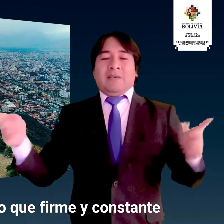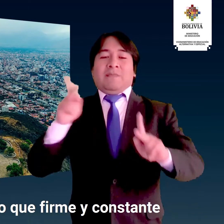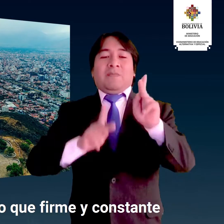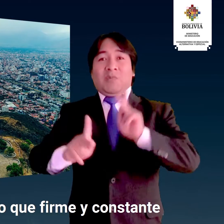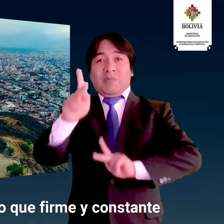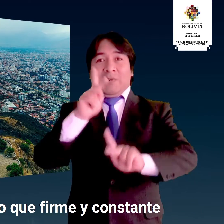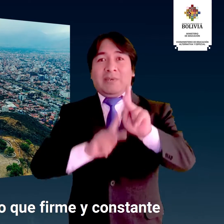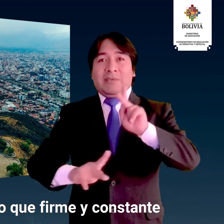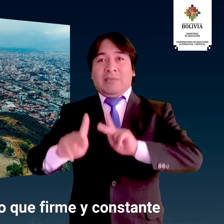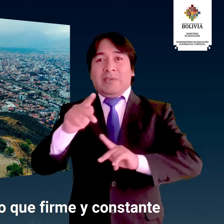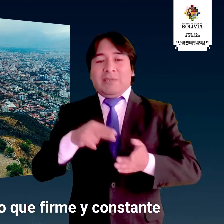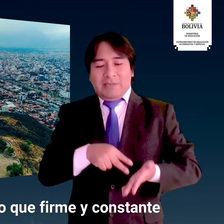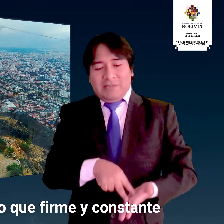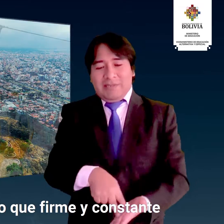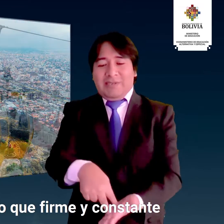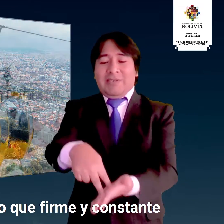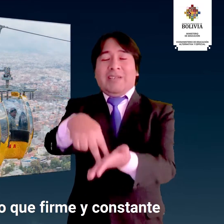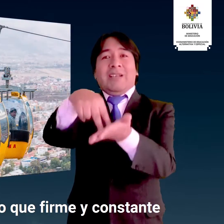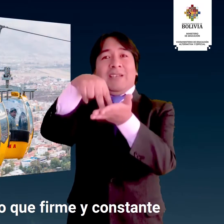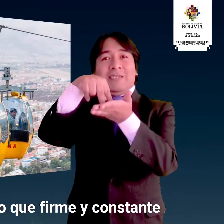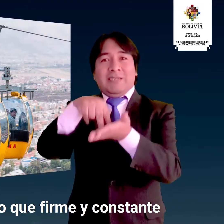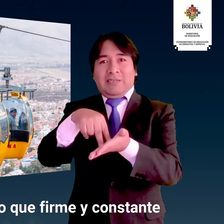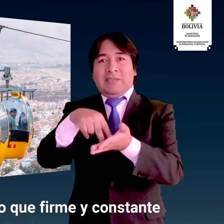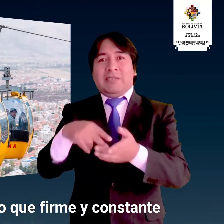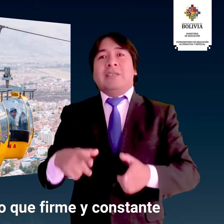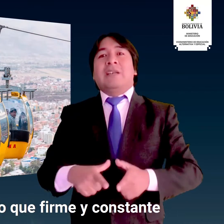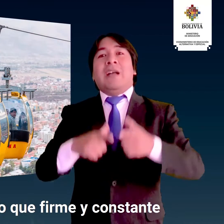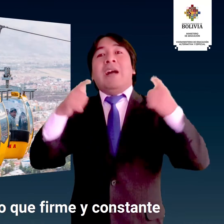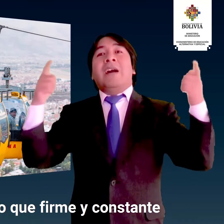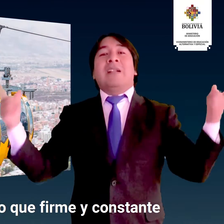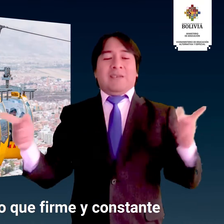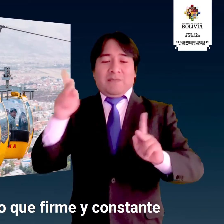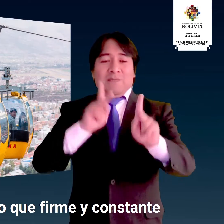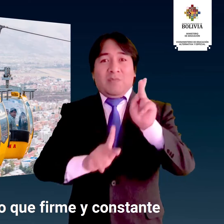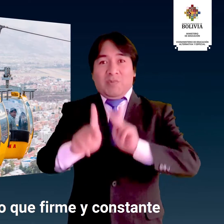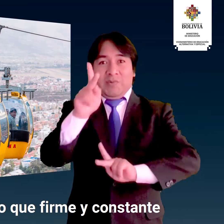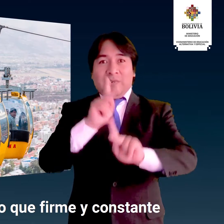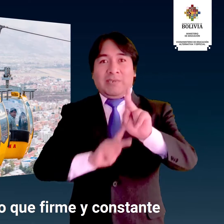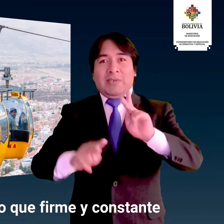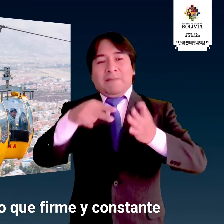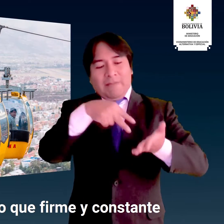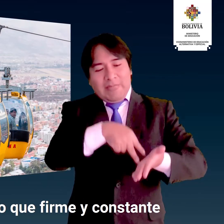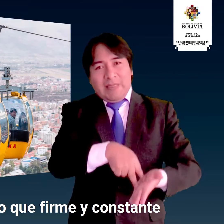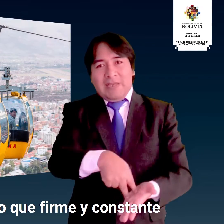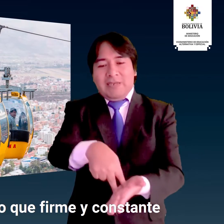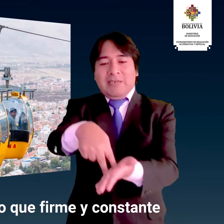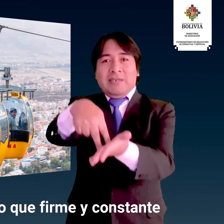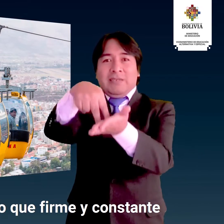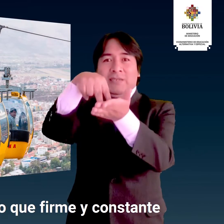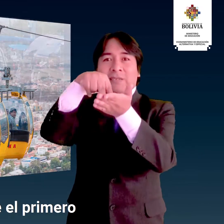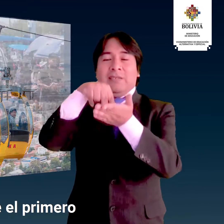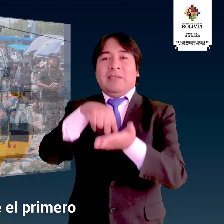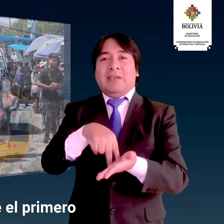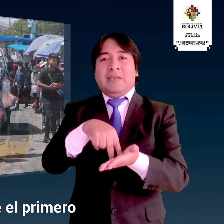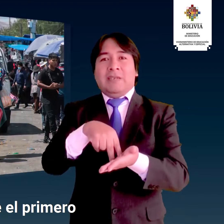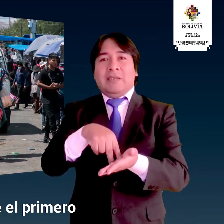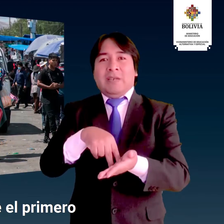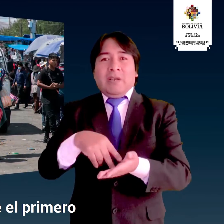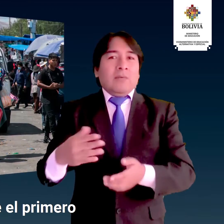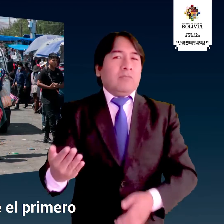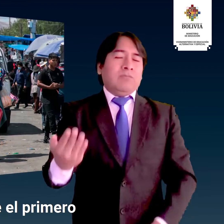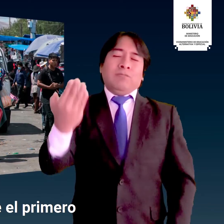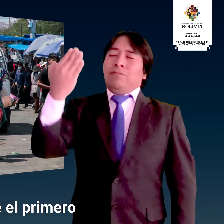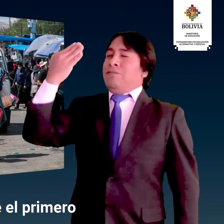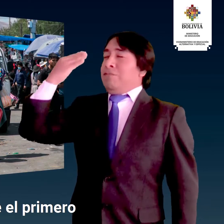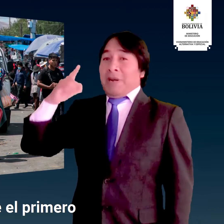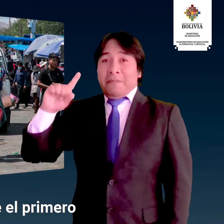que firme y constante El gran pueblo que firme y constante Fue el